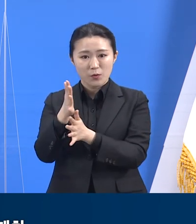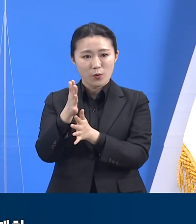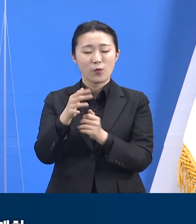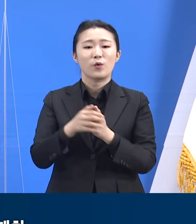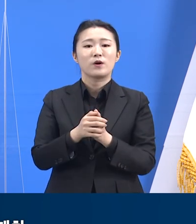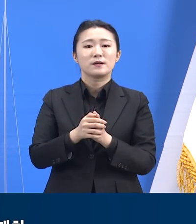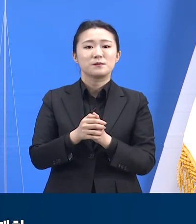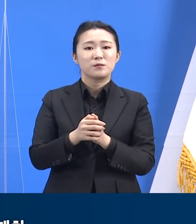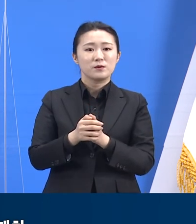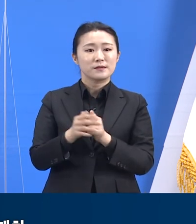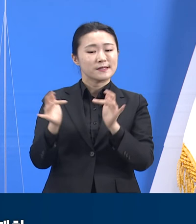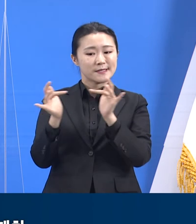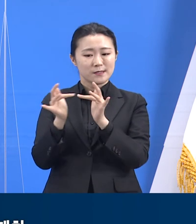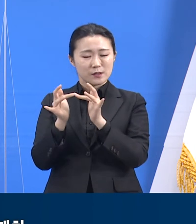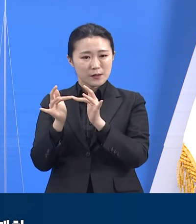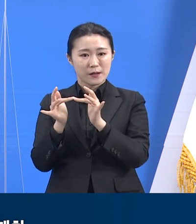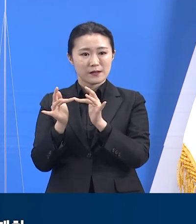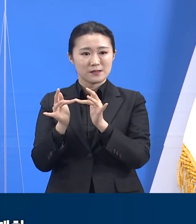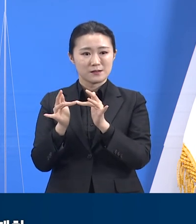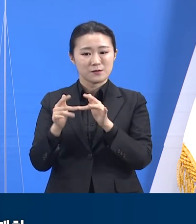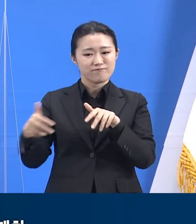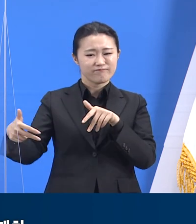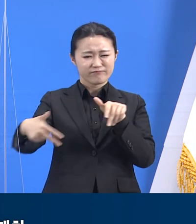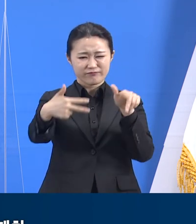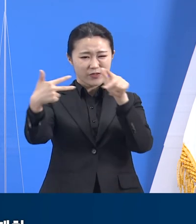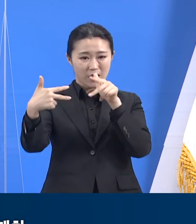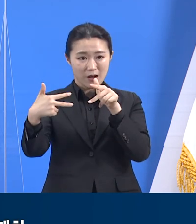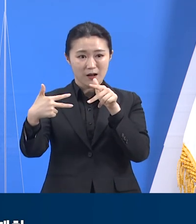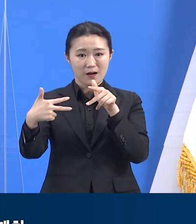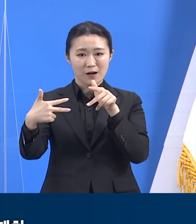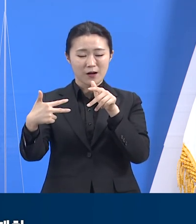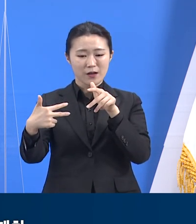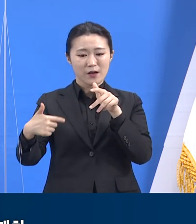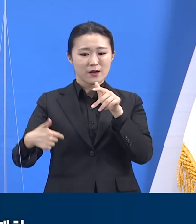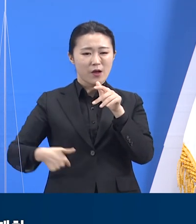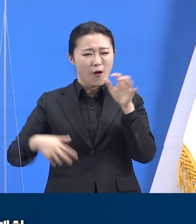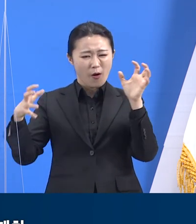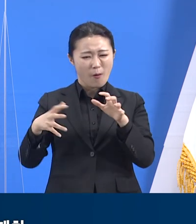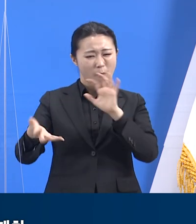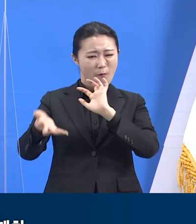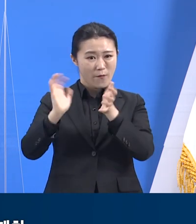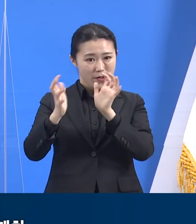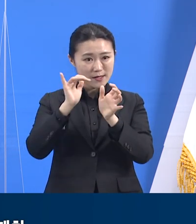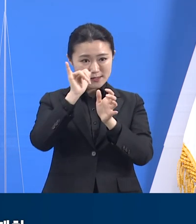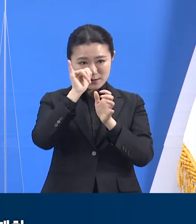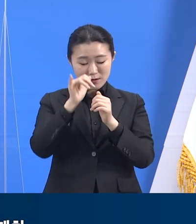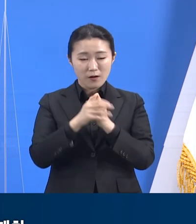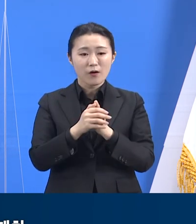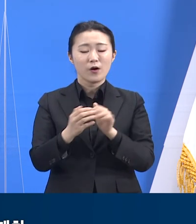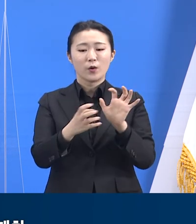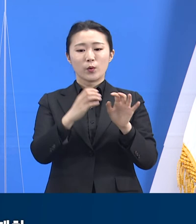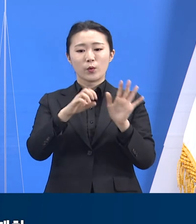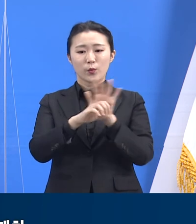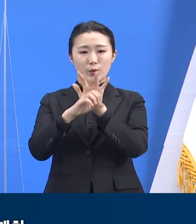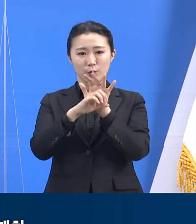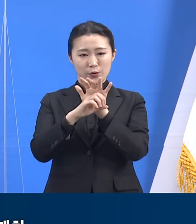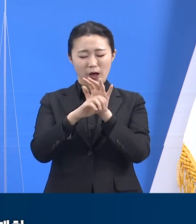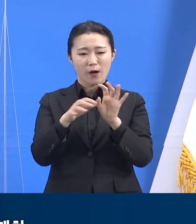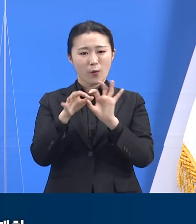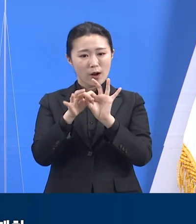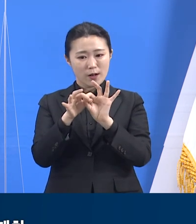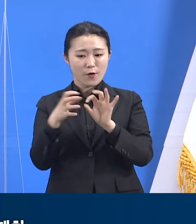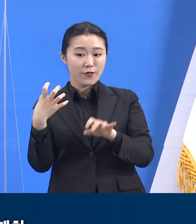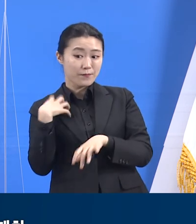정례적으로 온라인 개최되는 이 협의회에는 도내에서 코로나19 진료를 담당하는 모든 공공 및 민간병원,